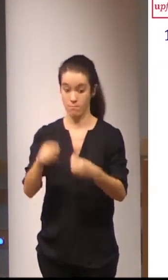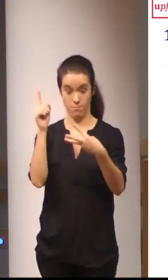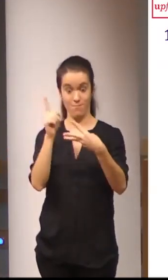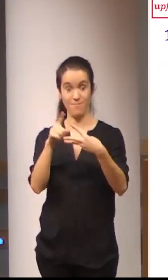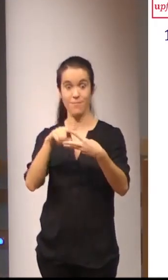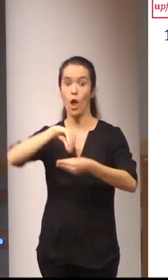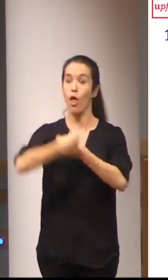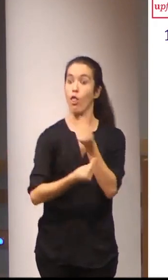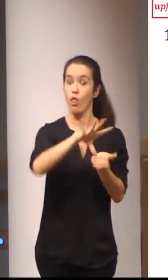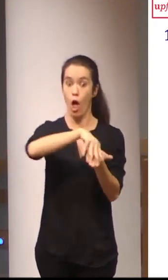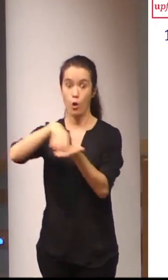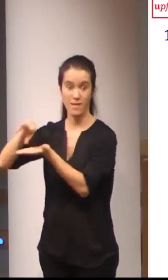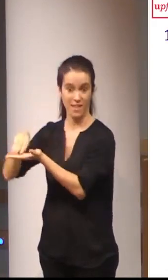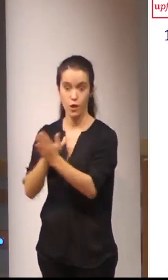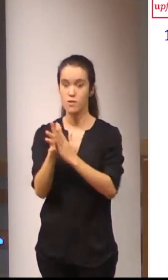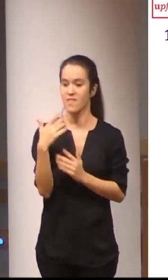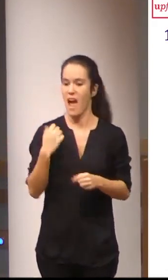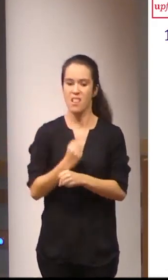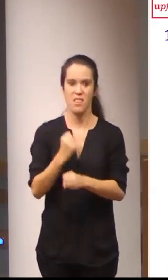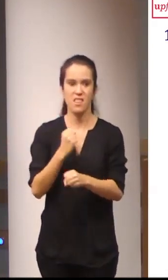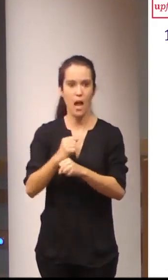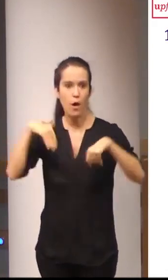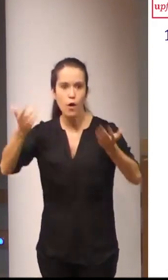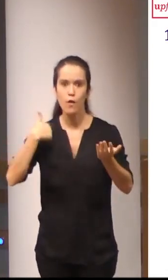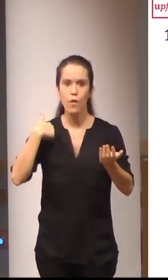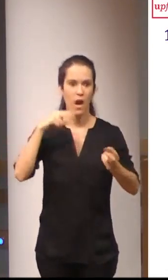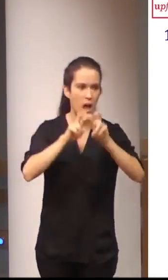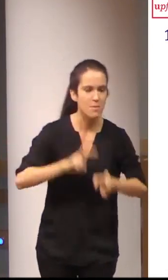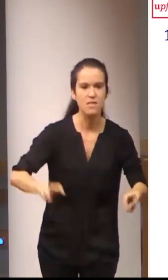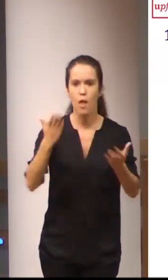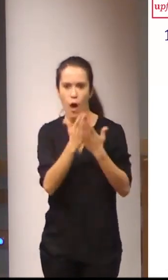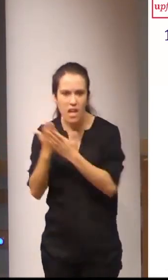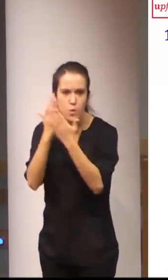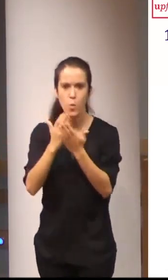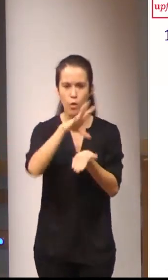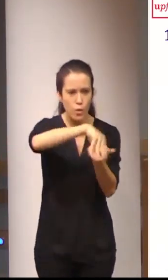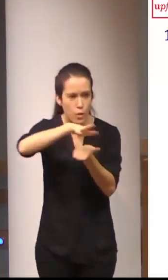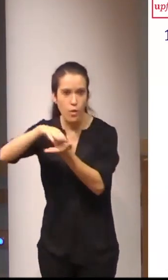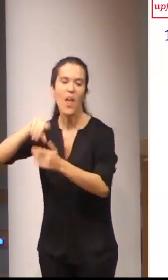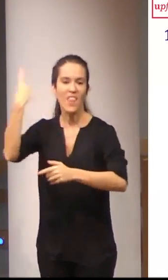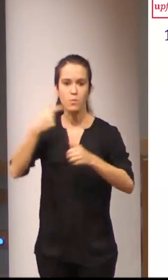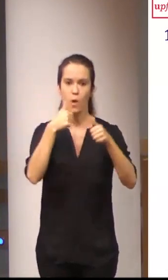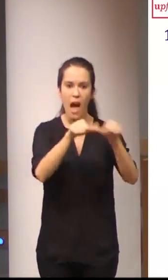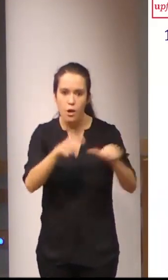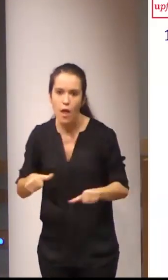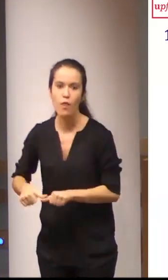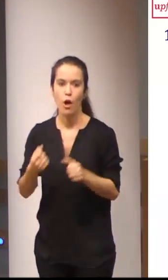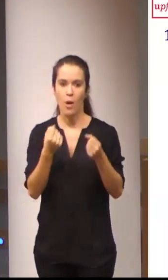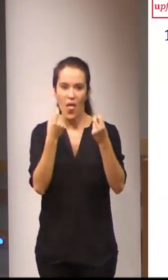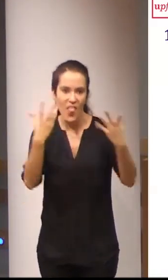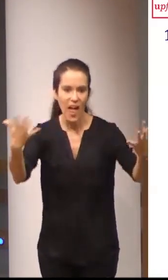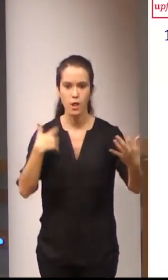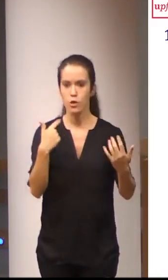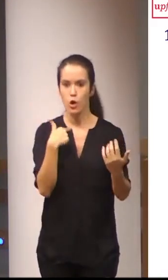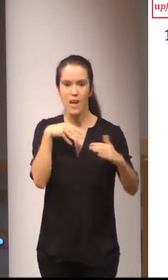documentación incluye o trabajo de campo para o estudio, a recuperación e a posterior anotación de datos, o almacenamiento, o